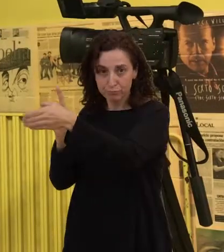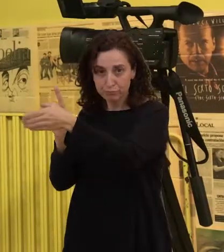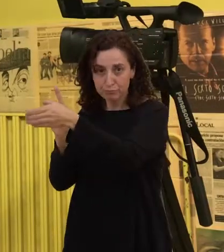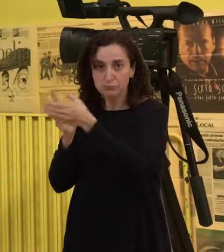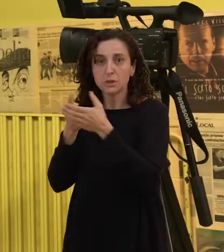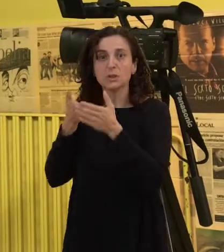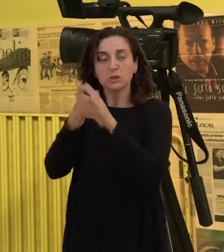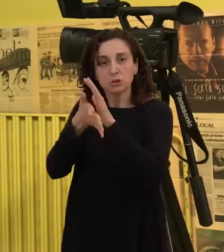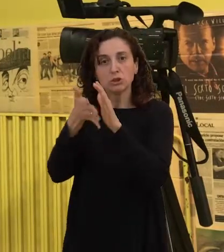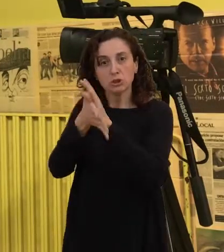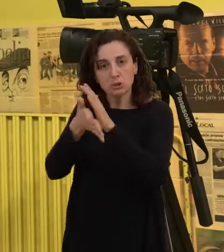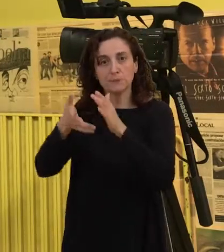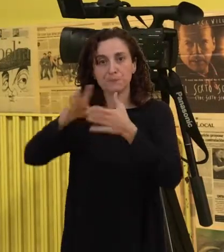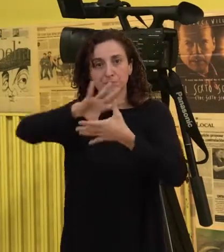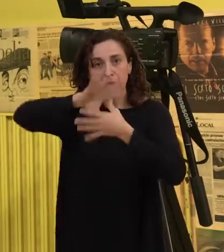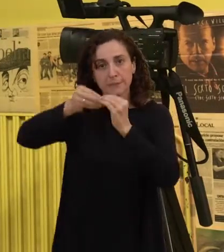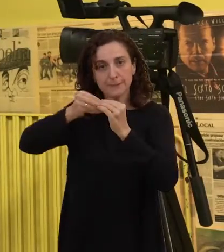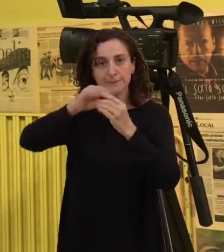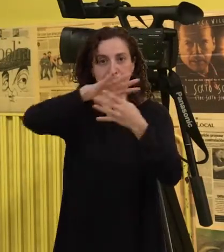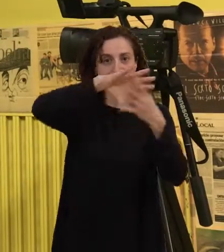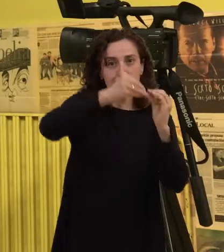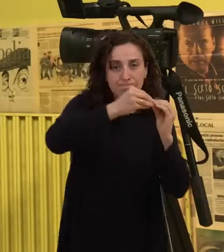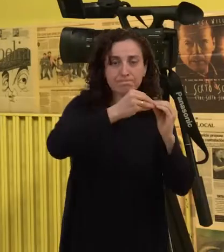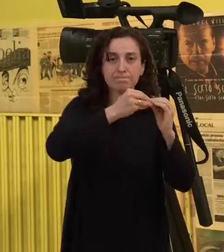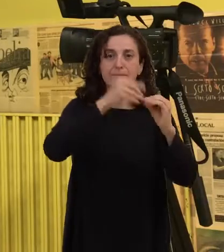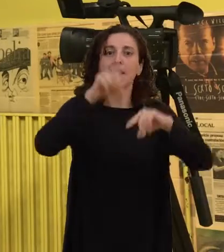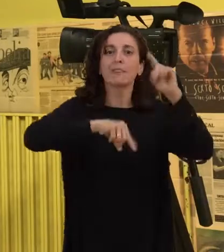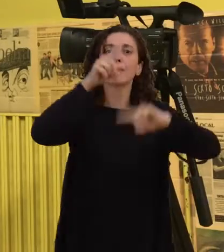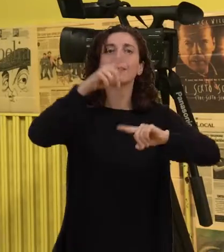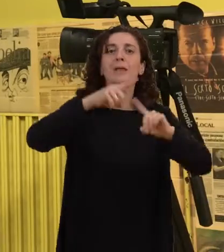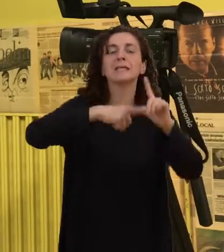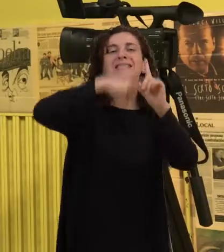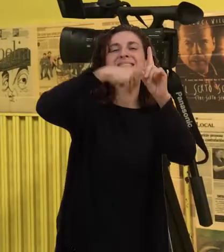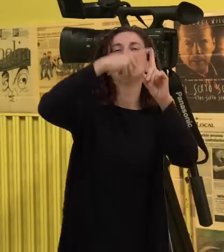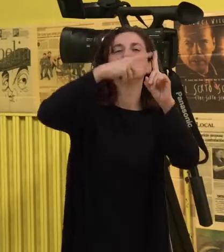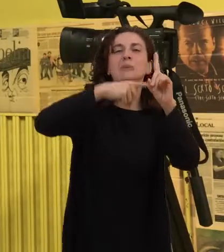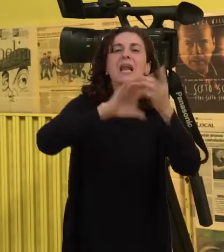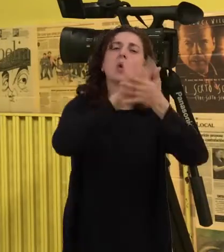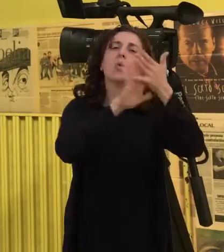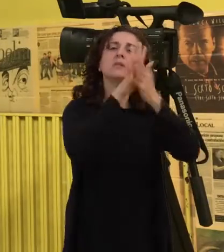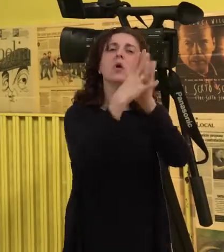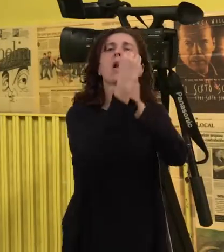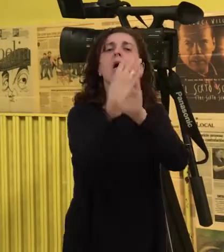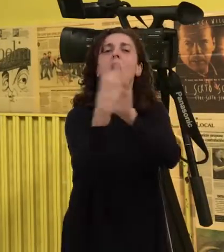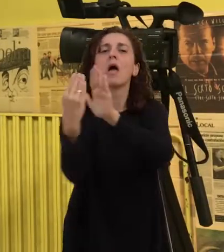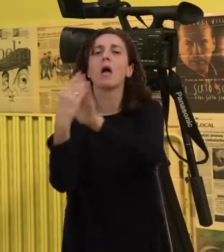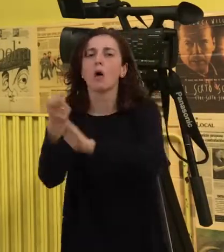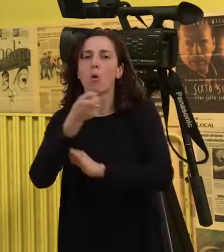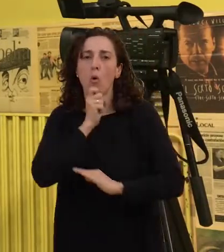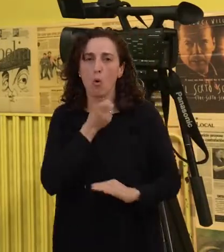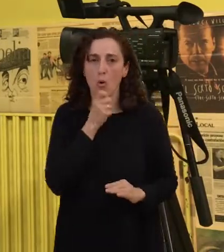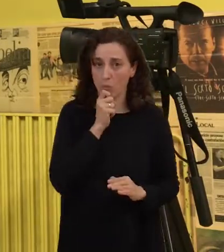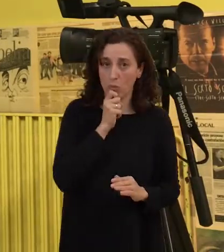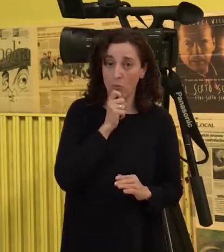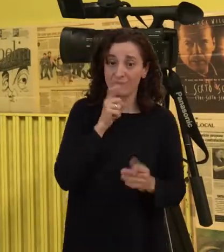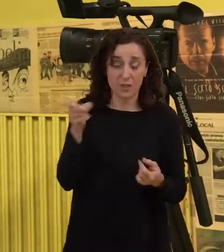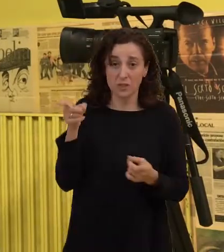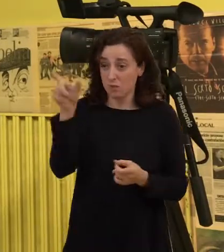en función de su nivel de comprensión de la lengua de signos, e iso non é posible. Evidentemente,